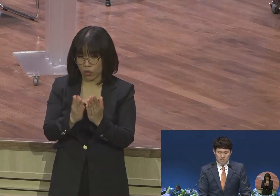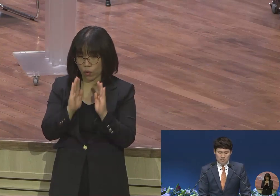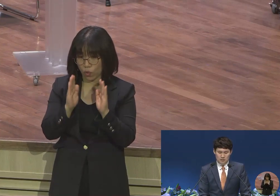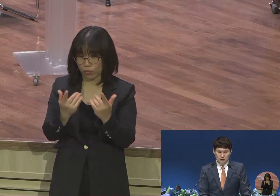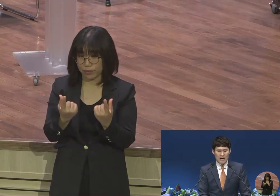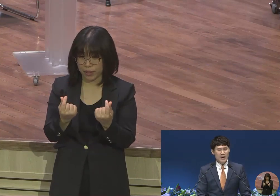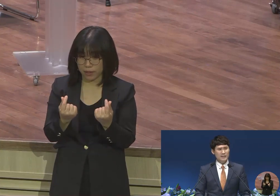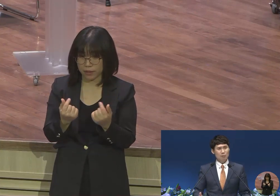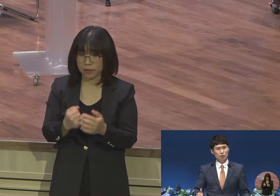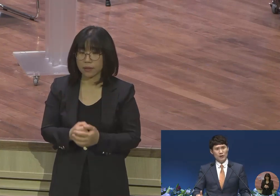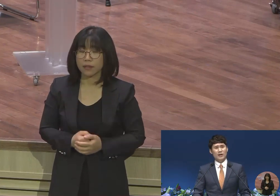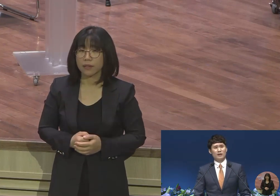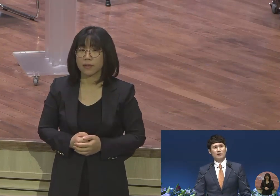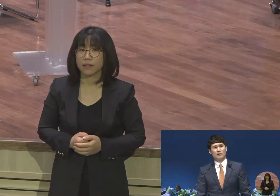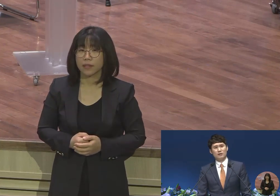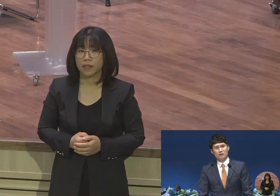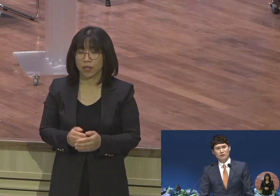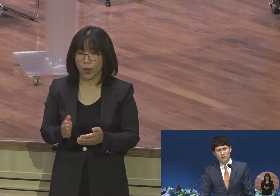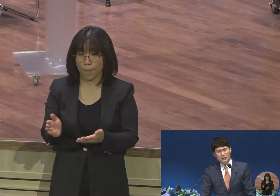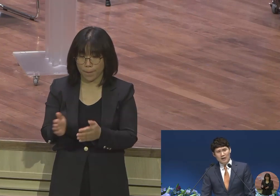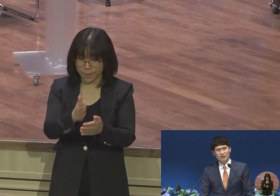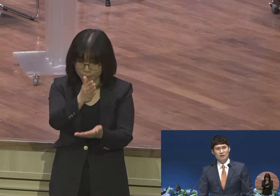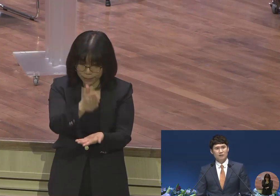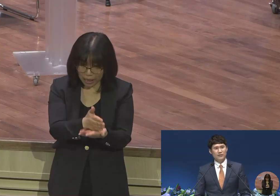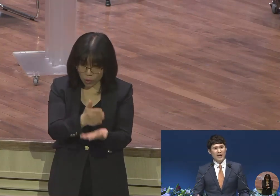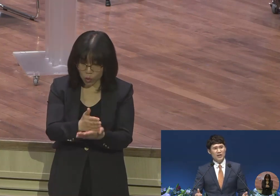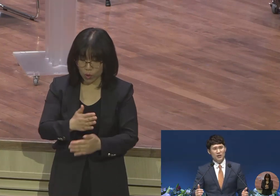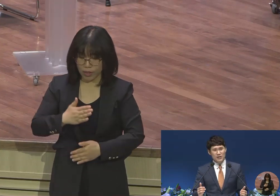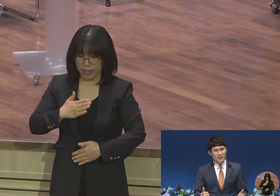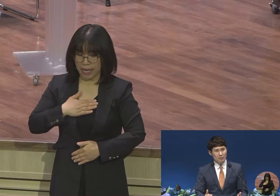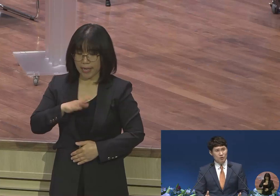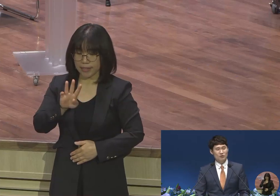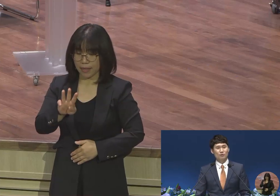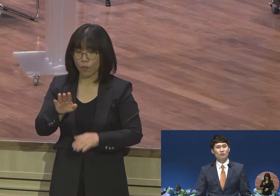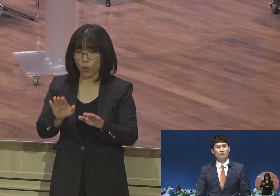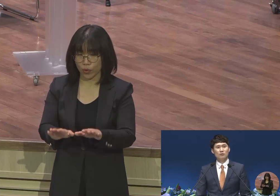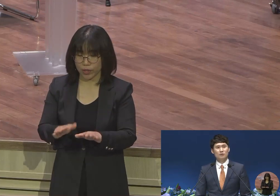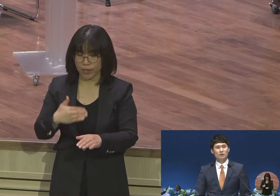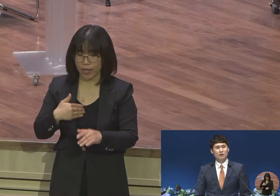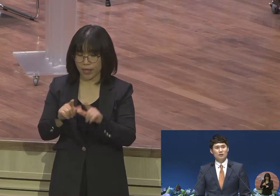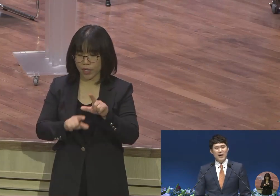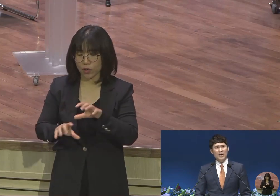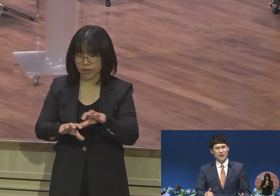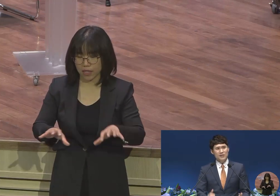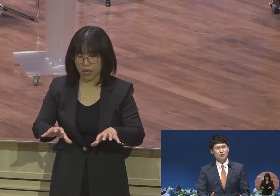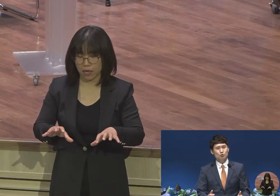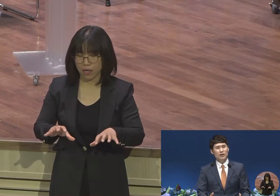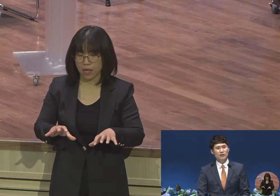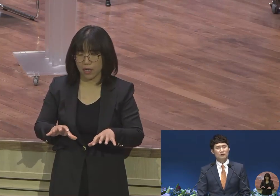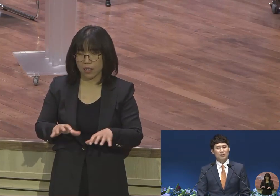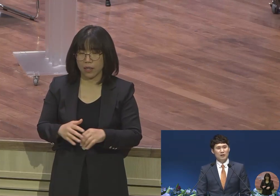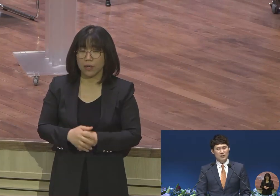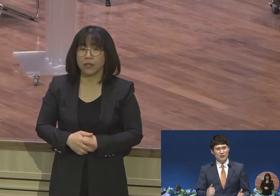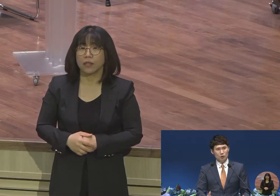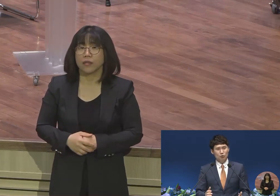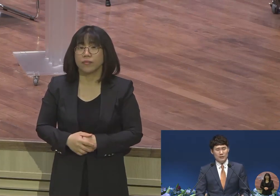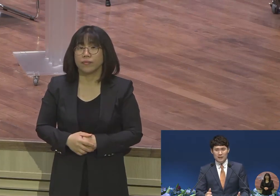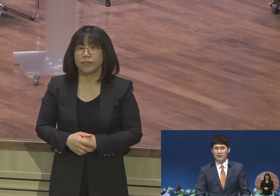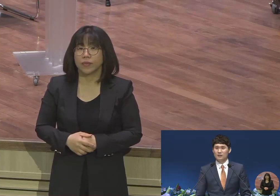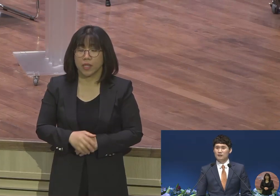나의 삼오늘에 어느 날 나의 현장이 담겨지고 나의 현장 속에 있는 그 전도 대상자들